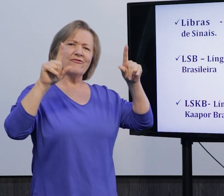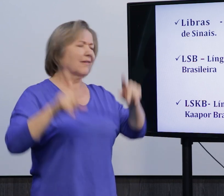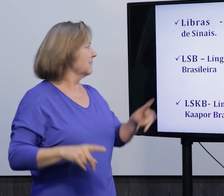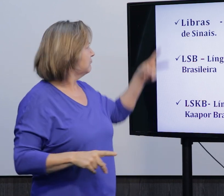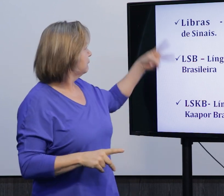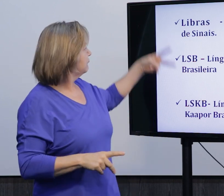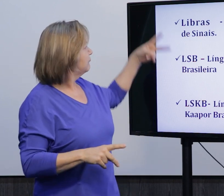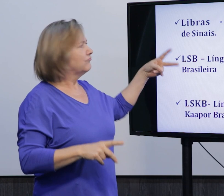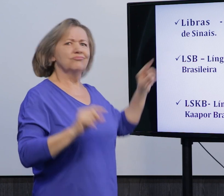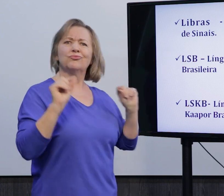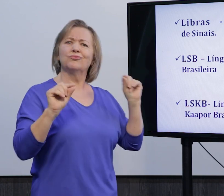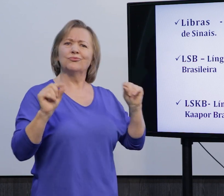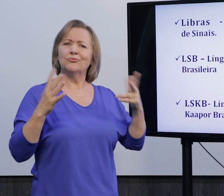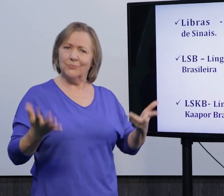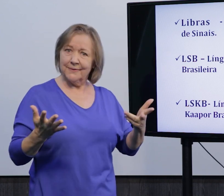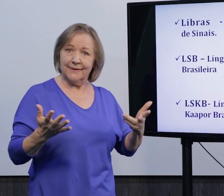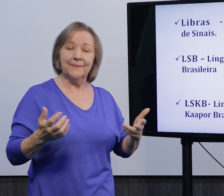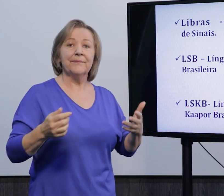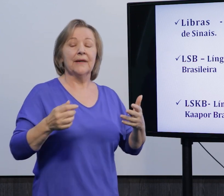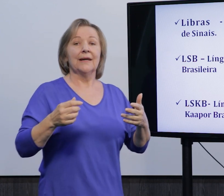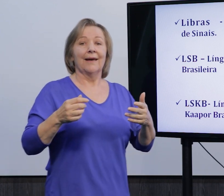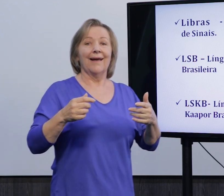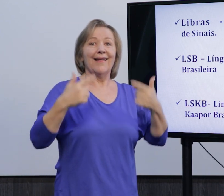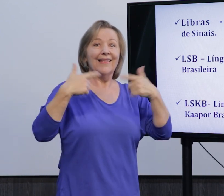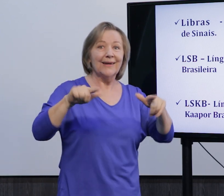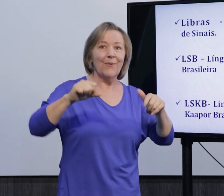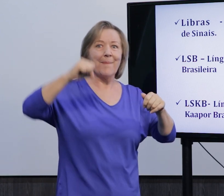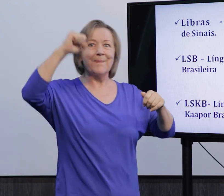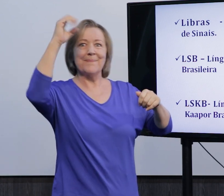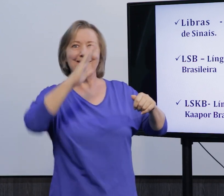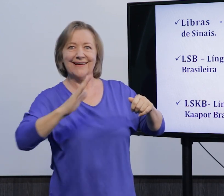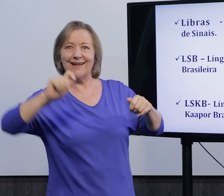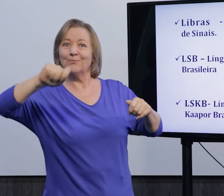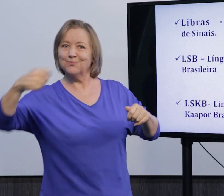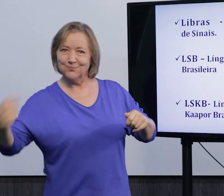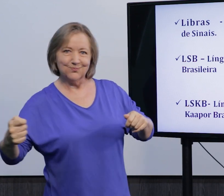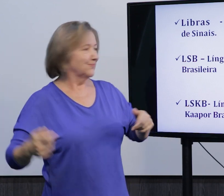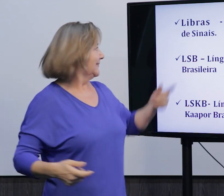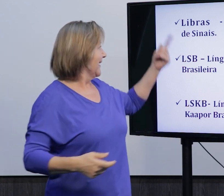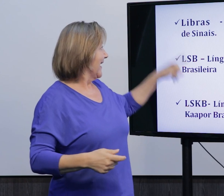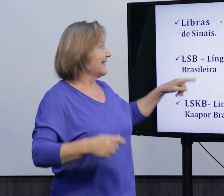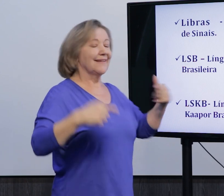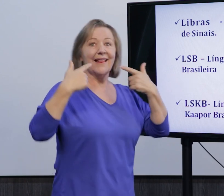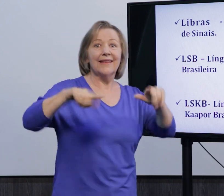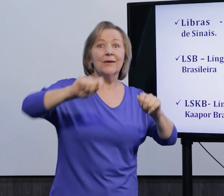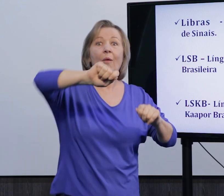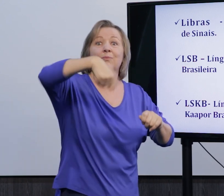Então existem essas duas nomenclaturas quando nos referimos a Libras, a língua de sinais brasileira e a